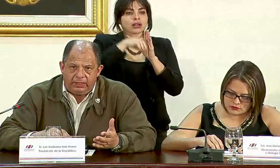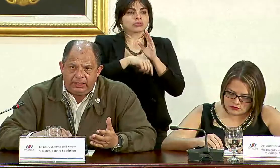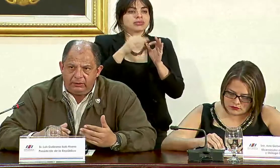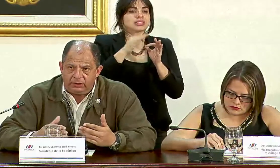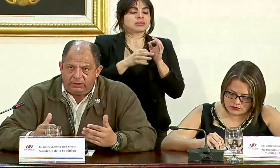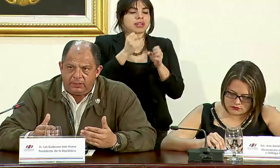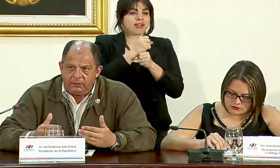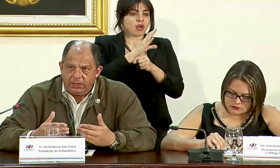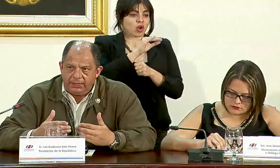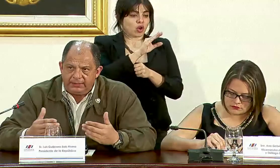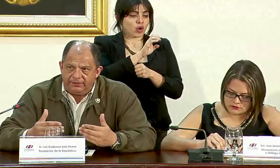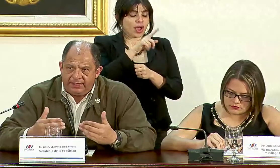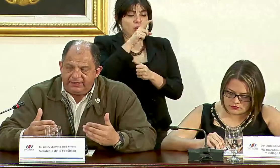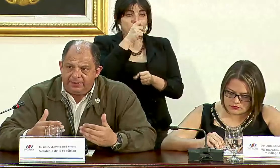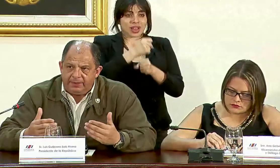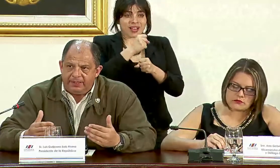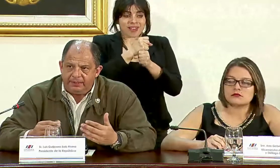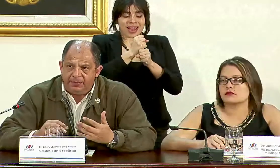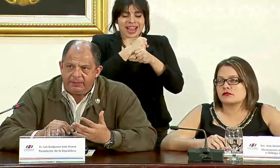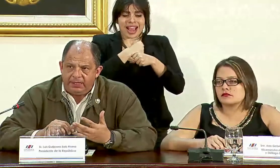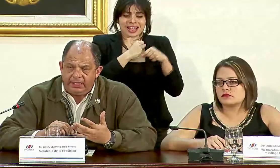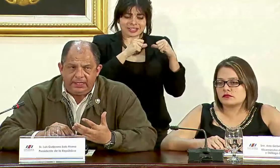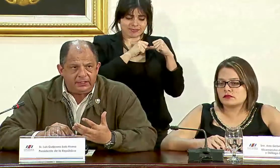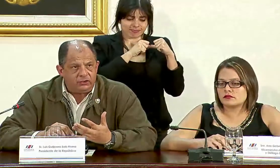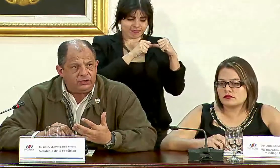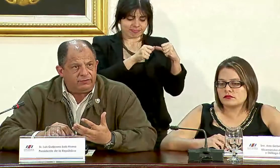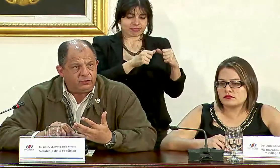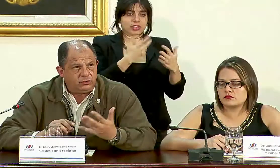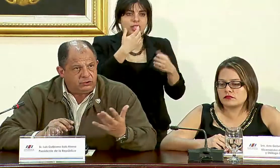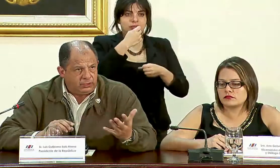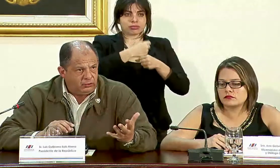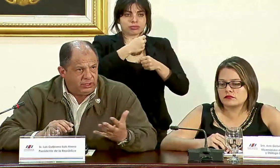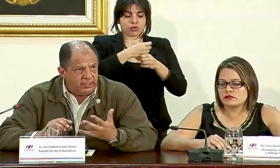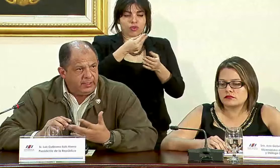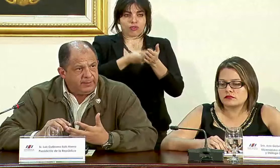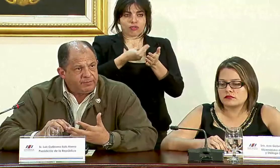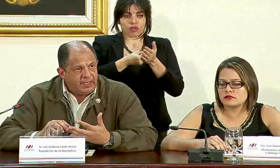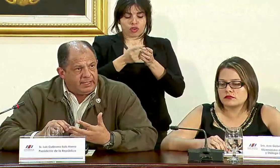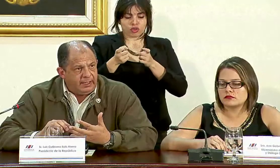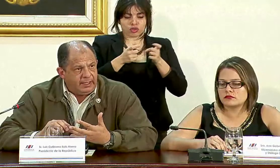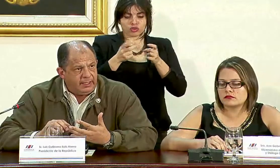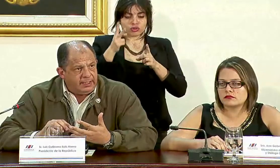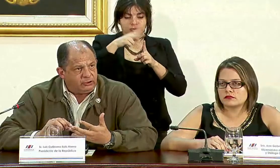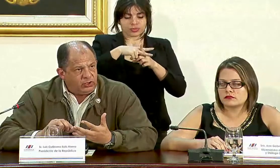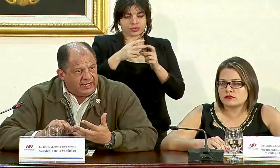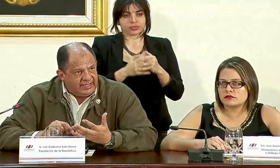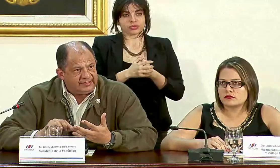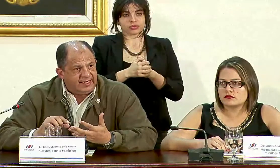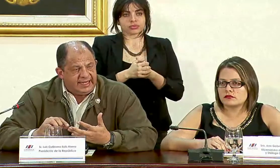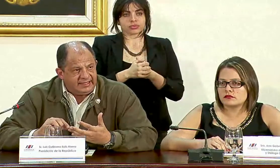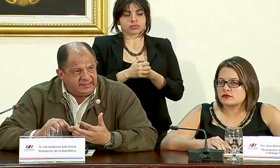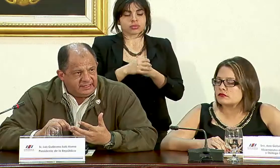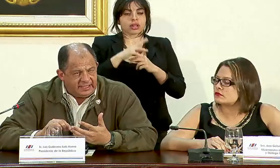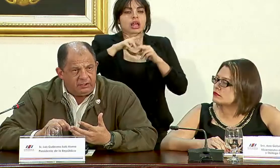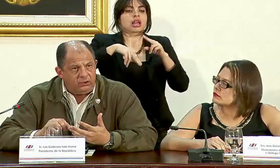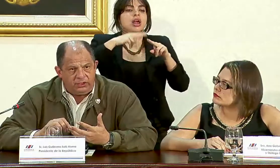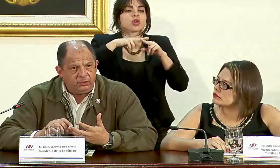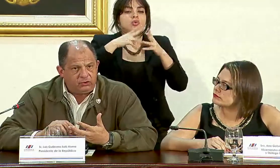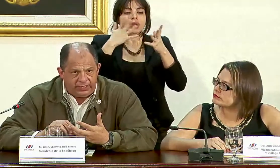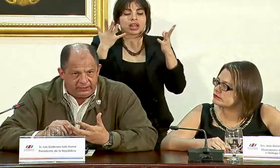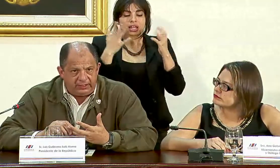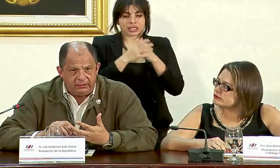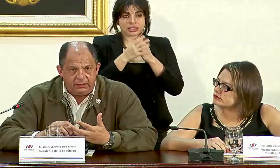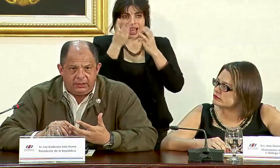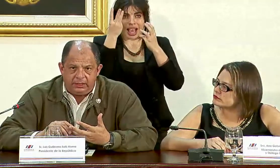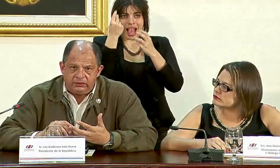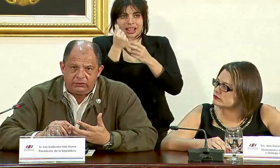trabajo del COE hay un trabajo que se realiza permanentemente en la gestión de fondos de cuya naturaleza y cantidad hoy